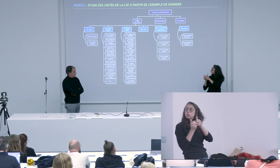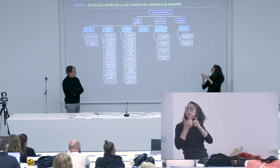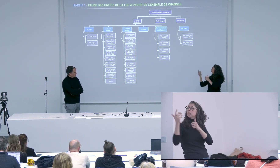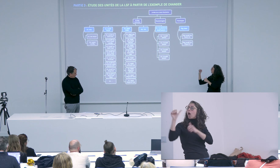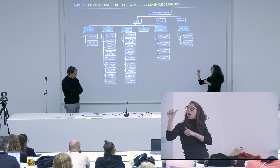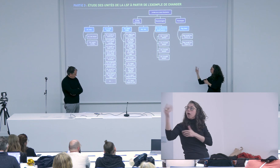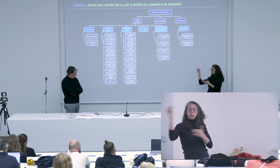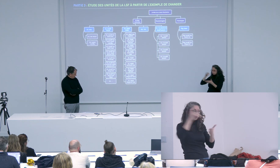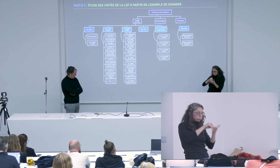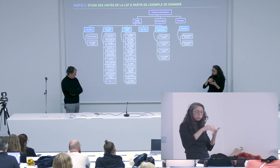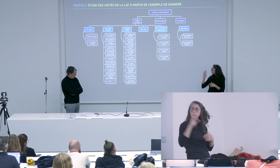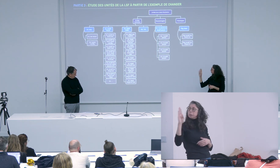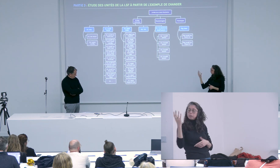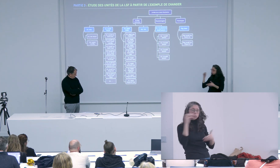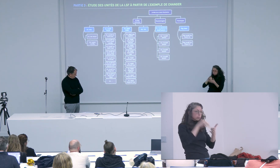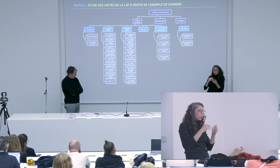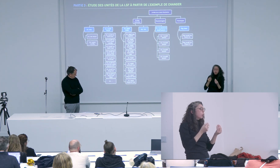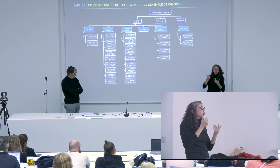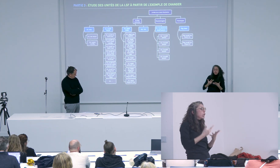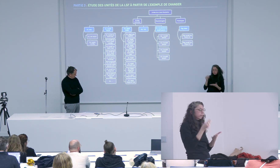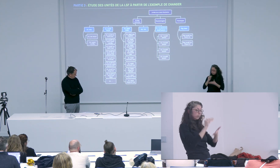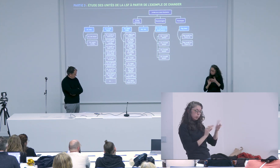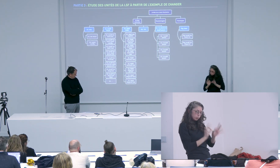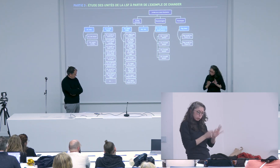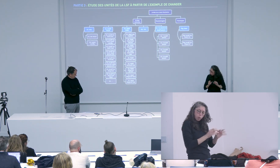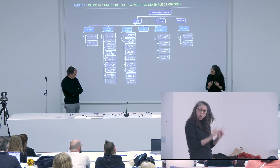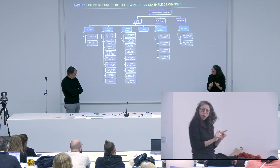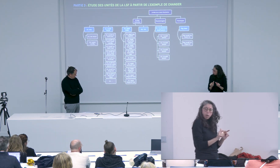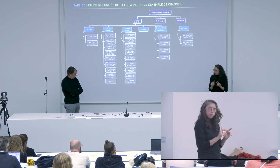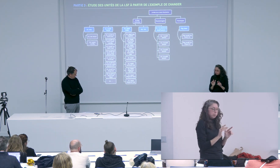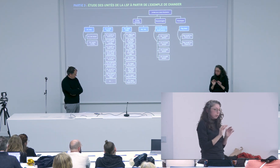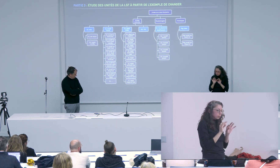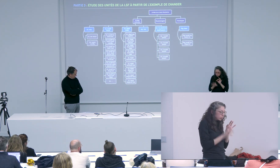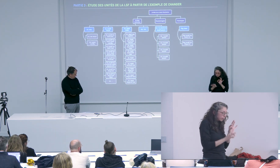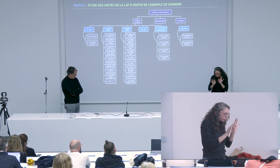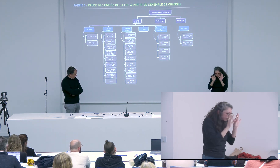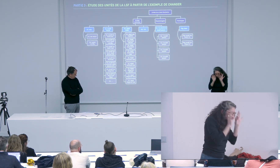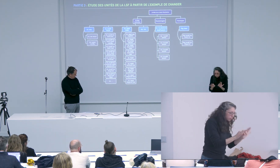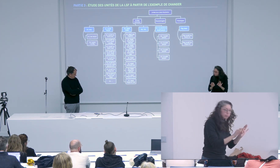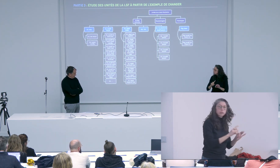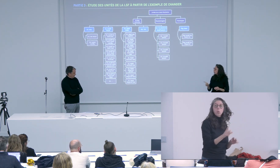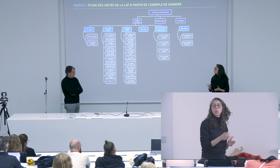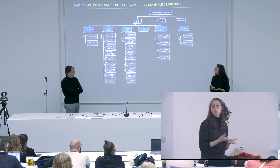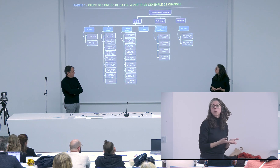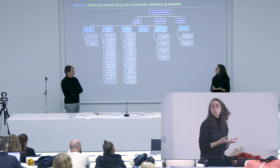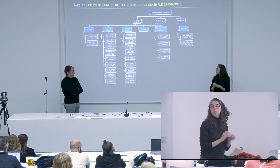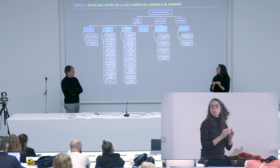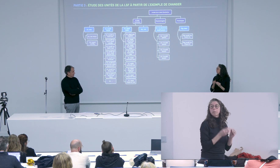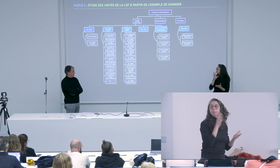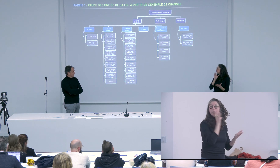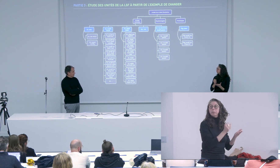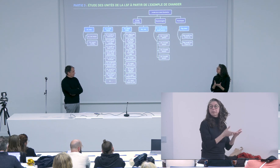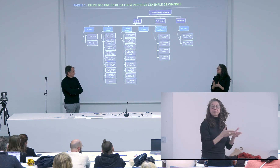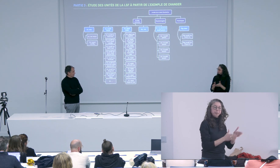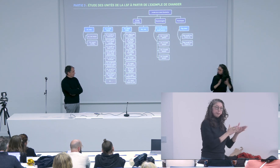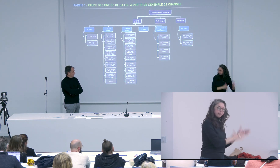mathématiques dans les templates on peut noter des choses par exemple A ou B ou noter des chiffres etc mais on n'a pas vraiment de